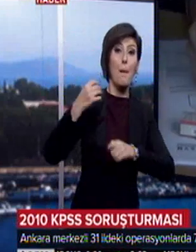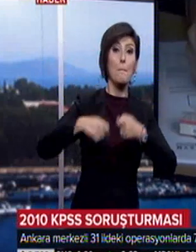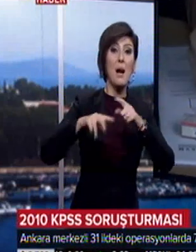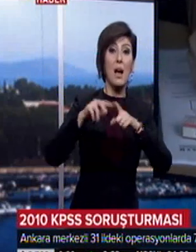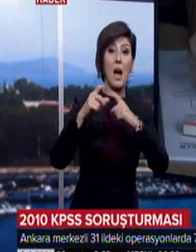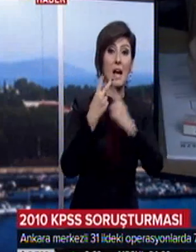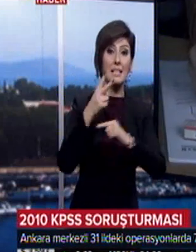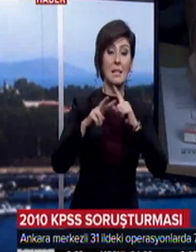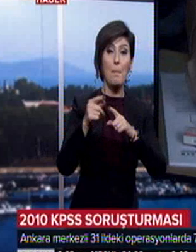suçlandıkları öğrenildi.